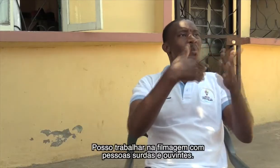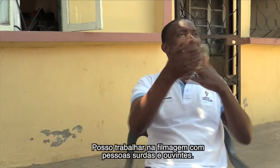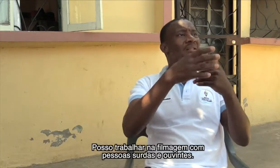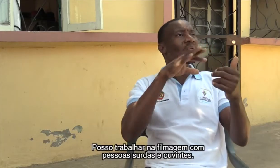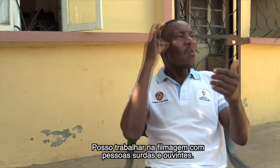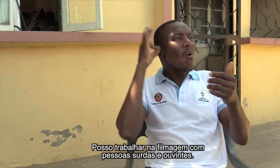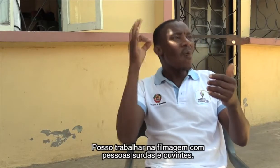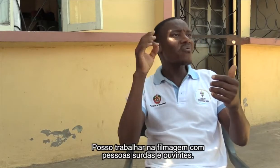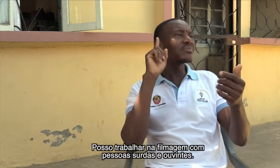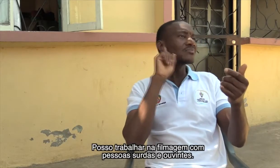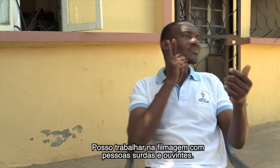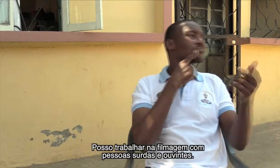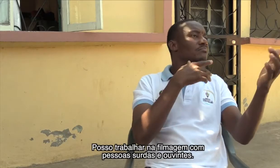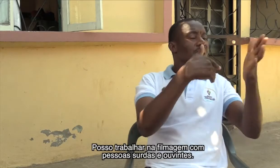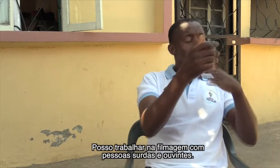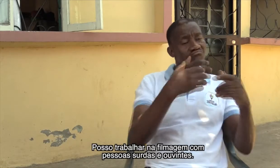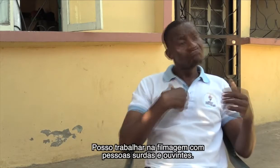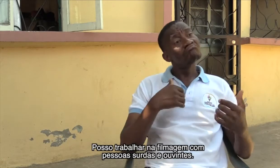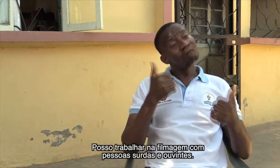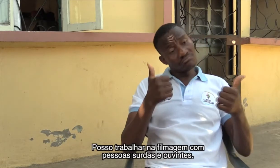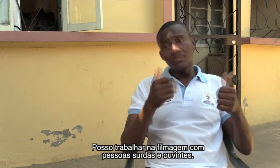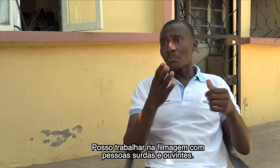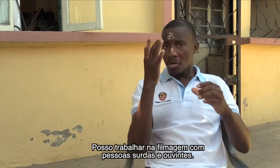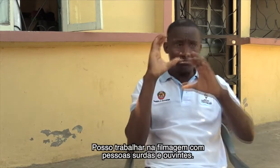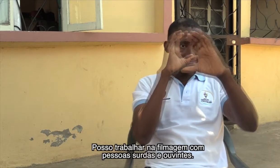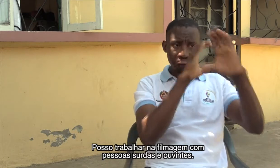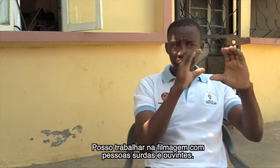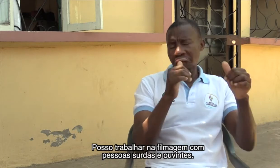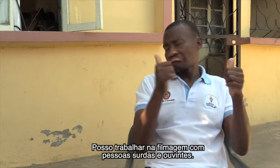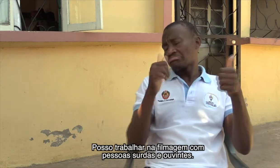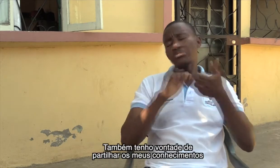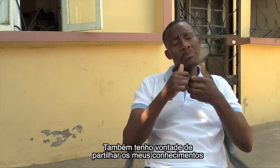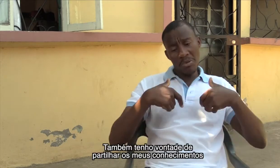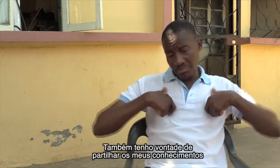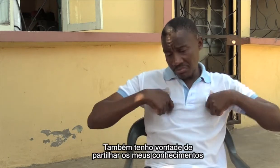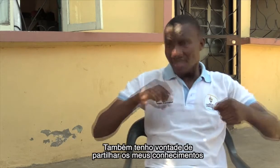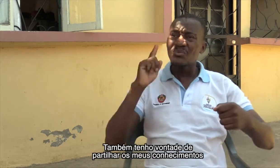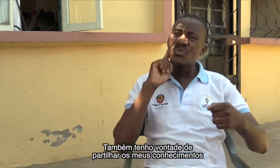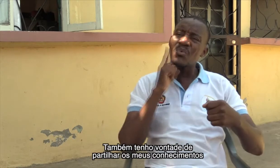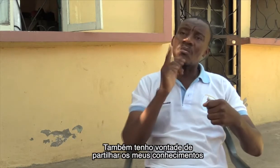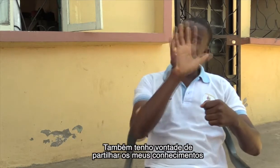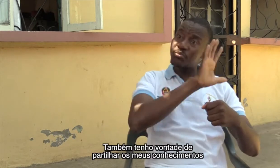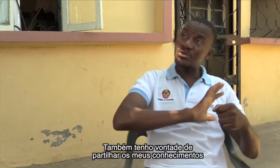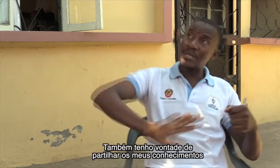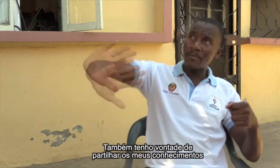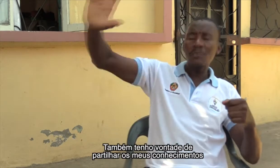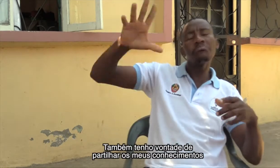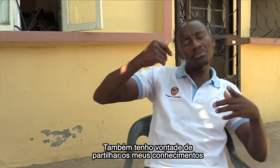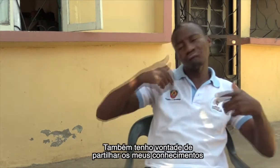Posso trabalhar na filmagem de pessoas surdas e ouvinte. Também tenho vontade de partilhar